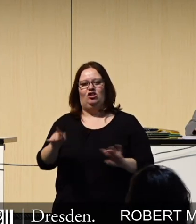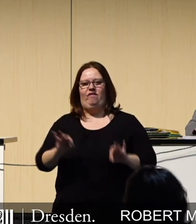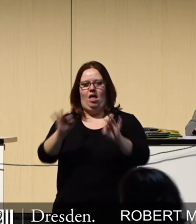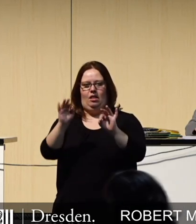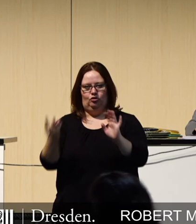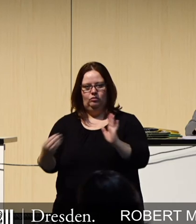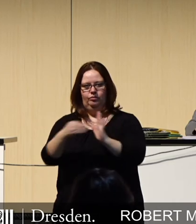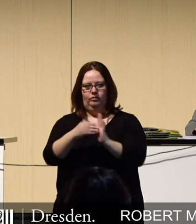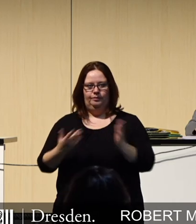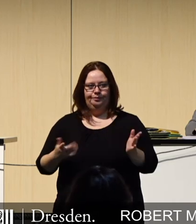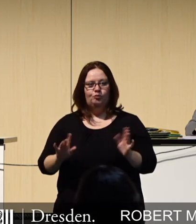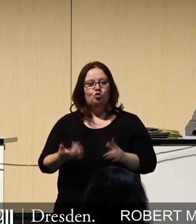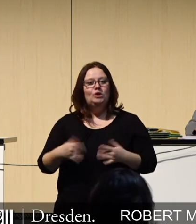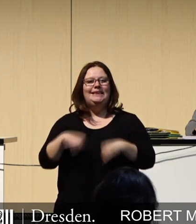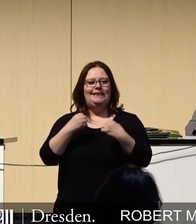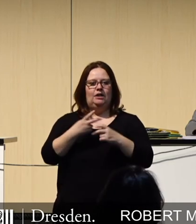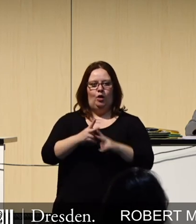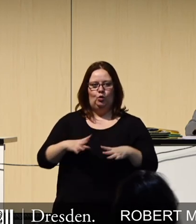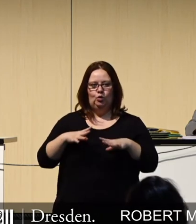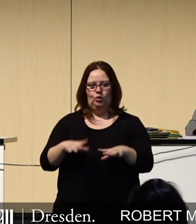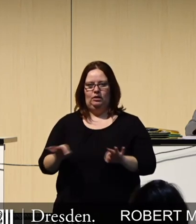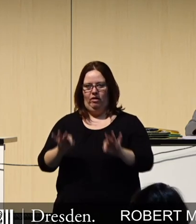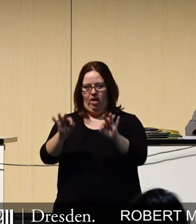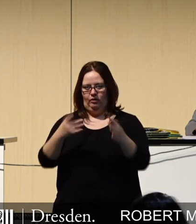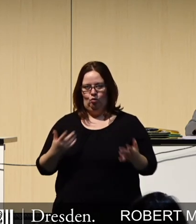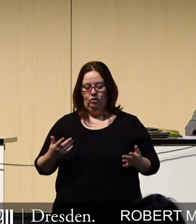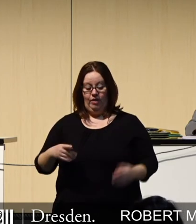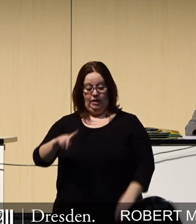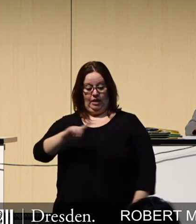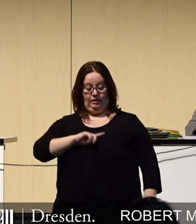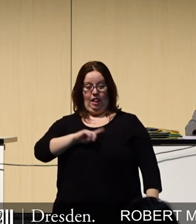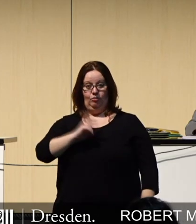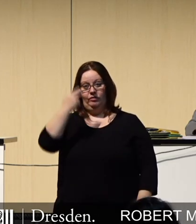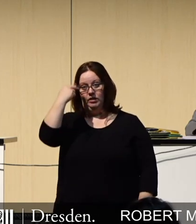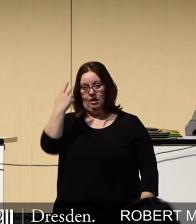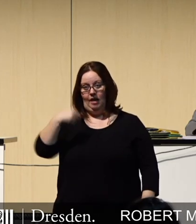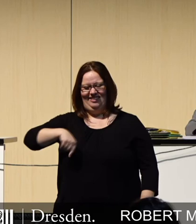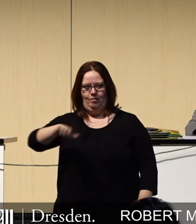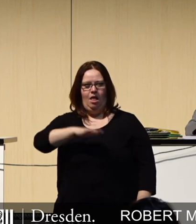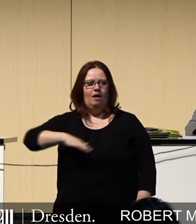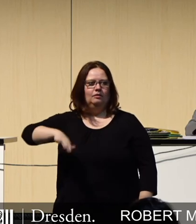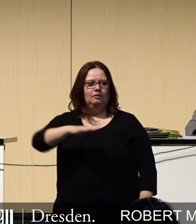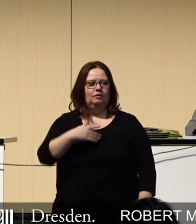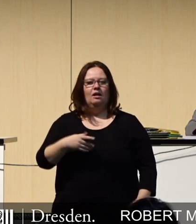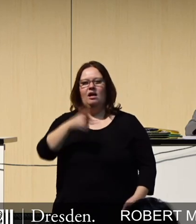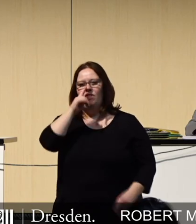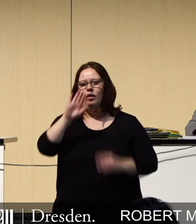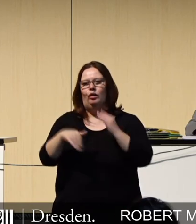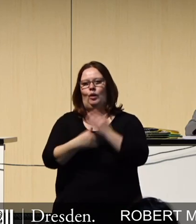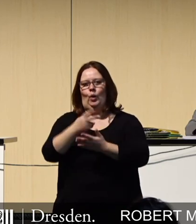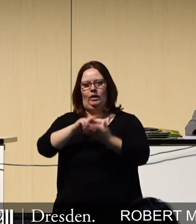Und zum Thema Sicherheit und Gesundheitsgefährdung. Wenn ich ein was gelernt habe in diesem Land, wenn es um neue